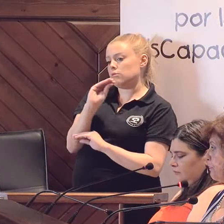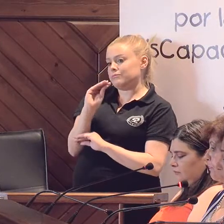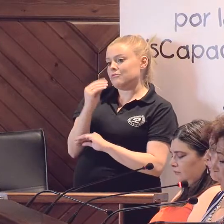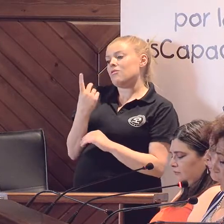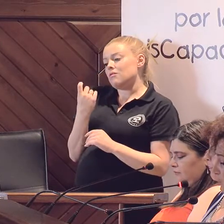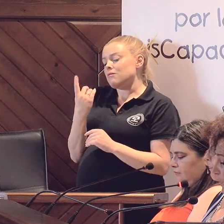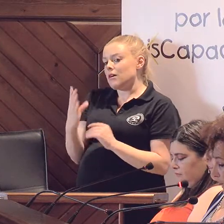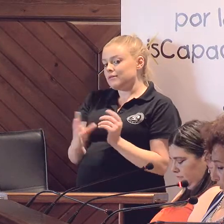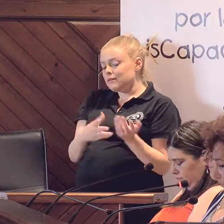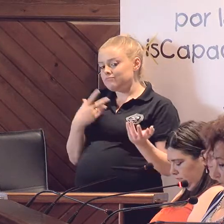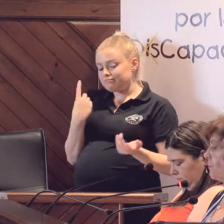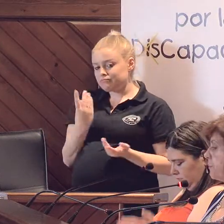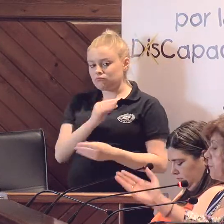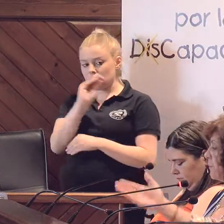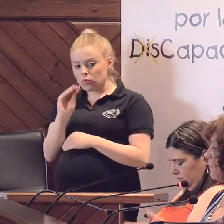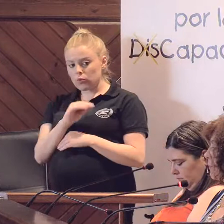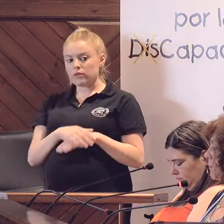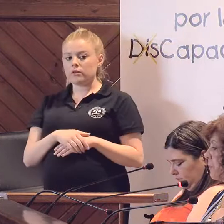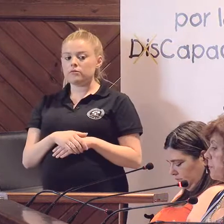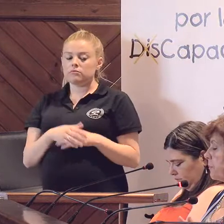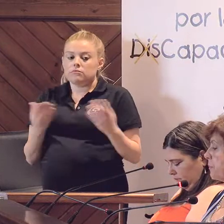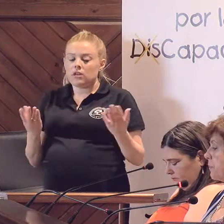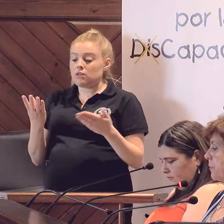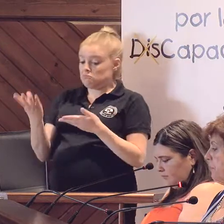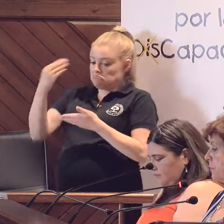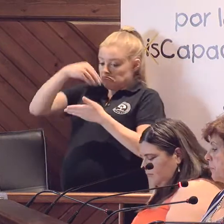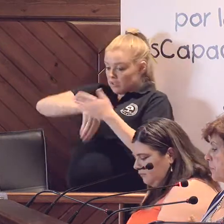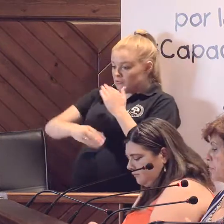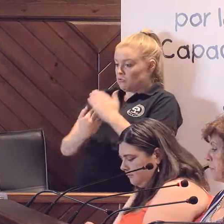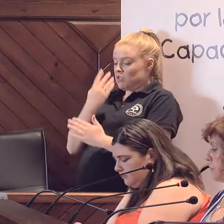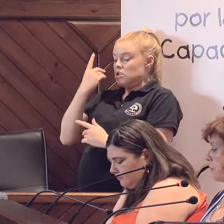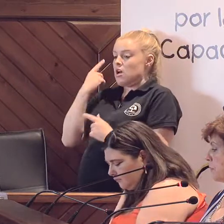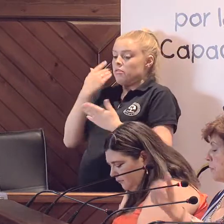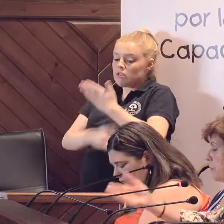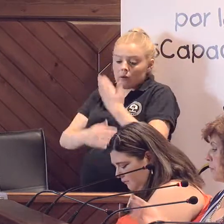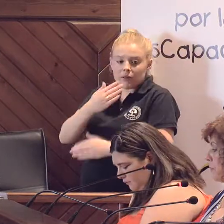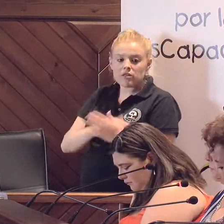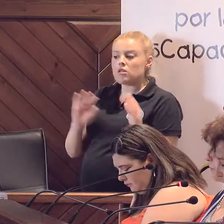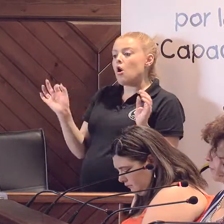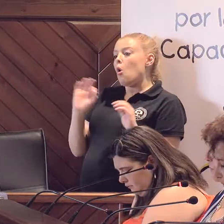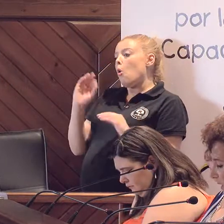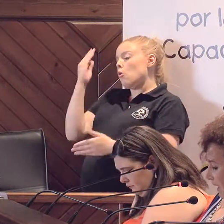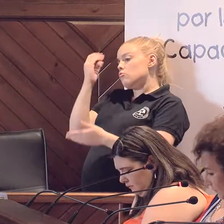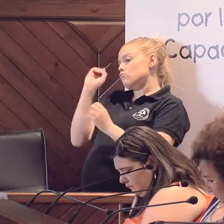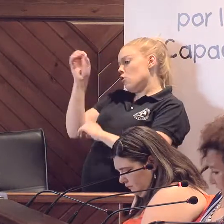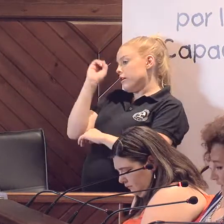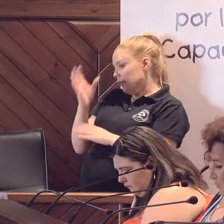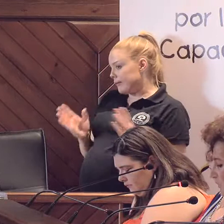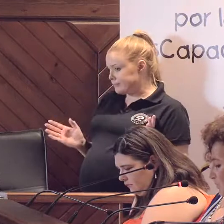pues a ver si lo podemos llevar a cabo. Que se podría hacer dentro del mismo día de la discapacidad o dentro de la jornada. Está bien.